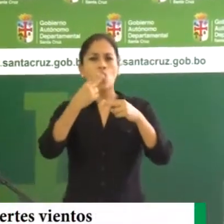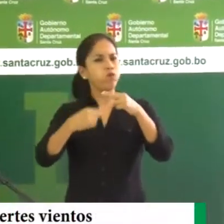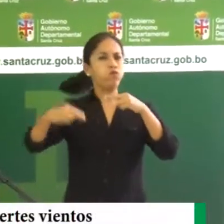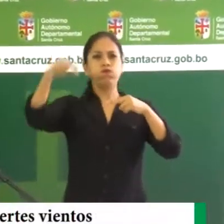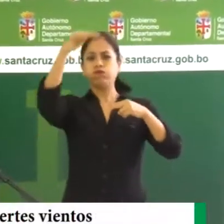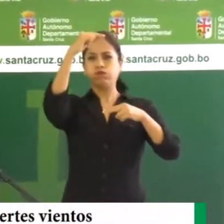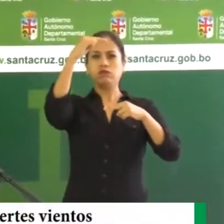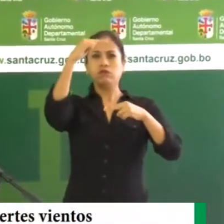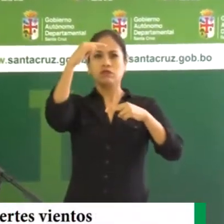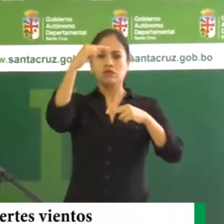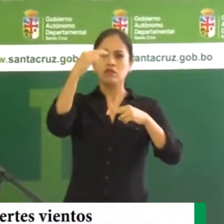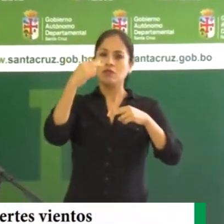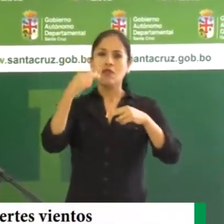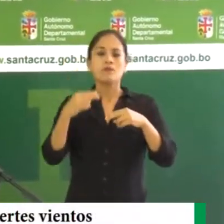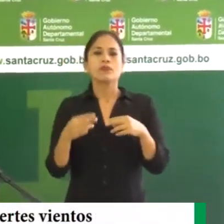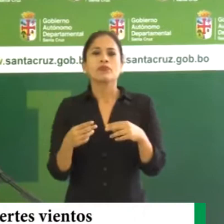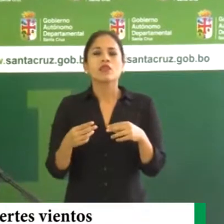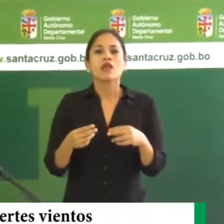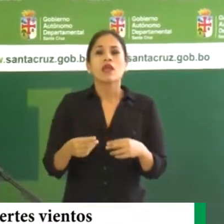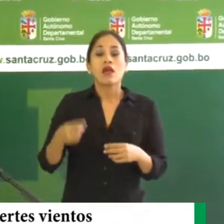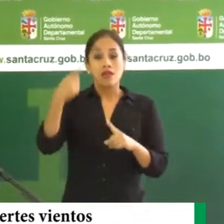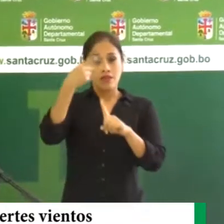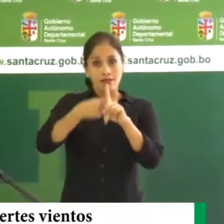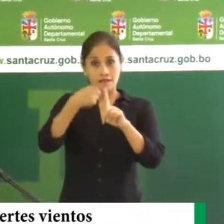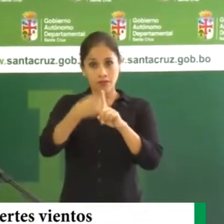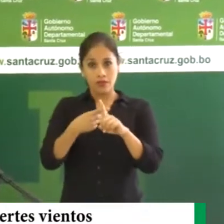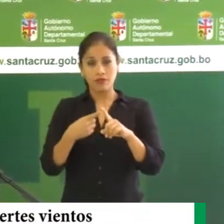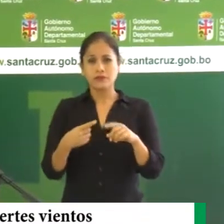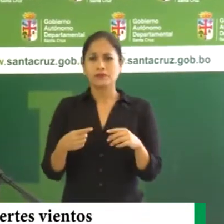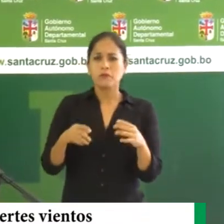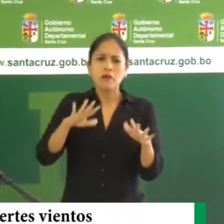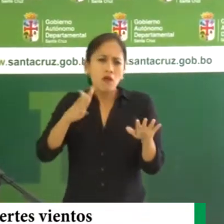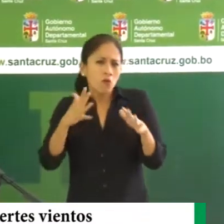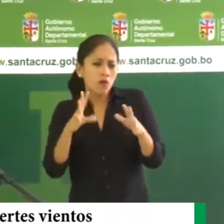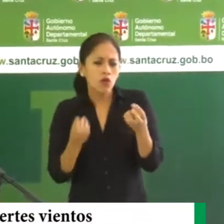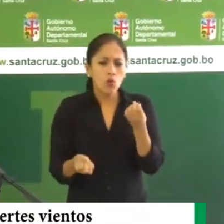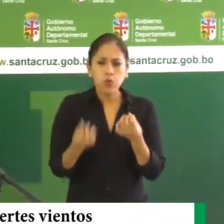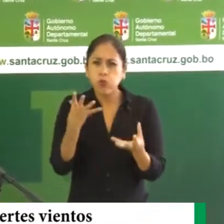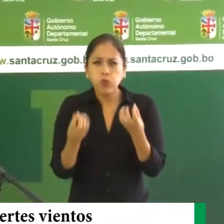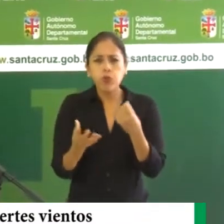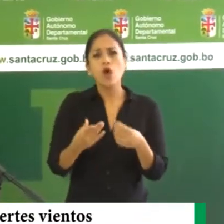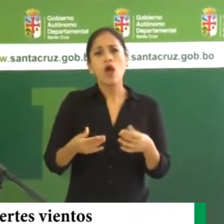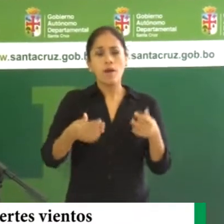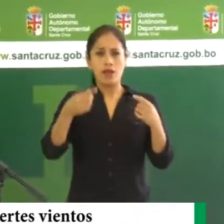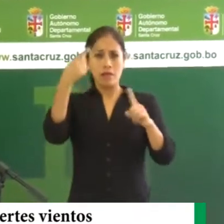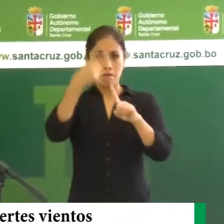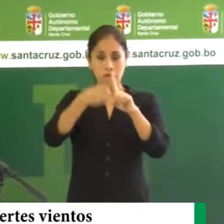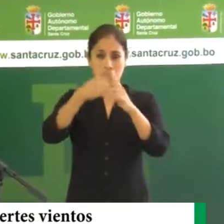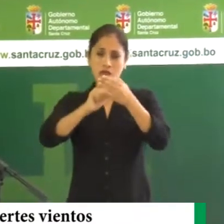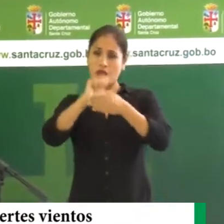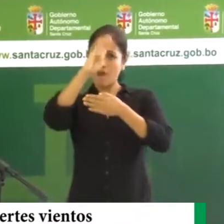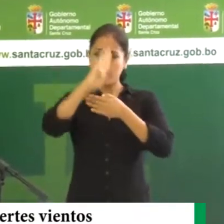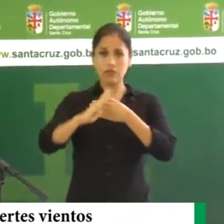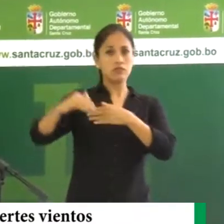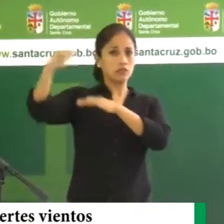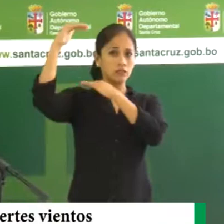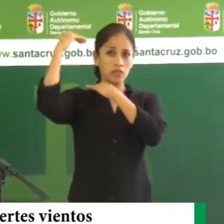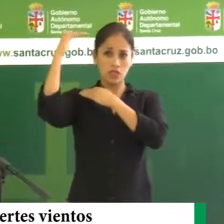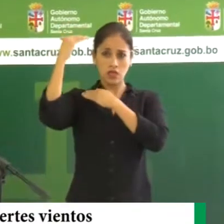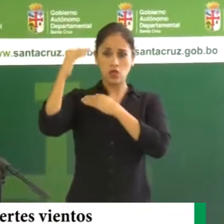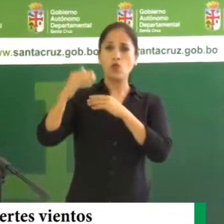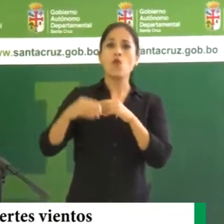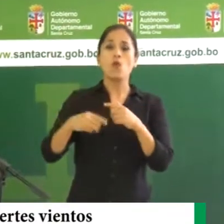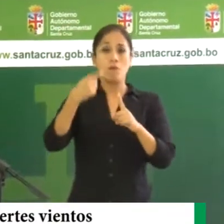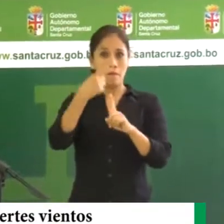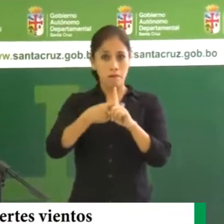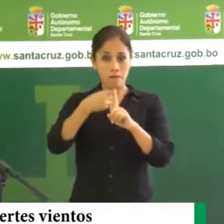normal en las quemas para este mes. La media de quemas para el departamento de Santa Cruz para el